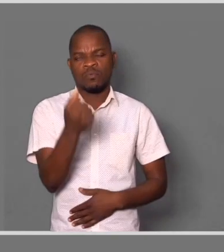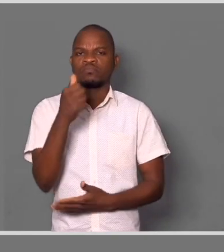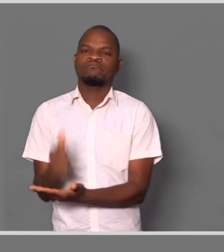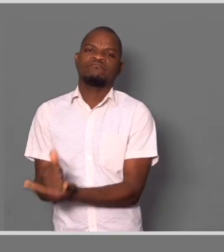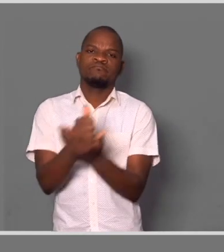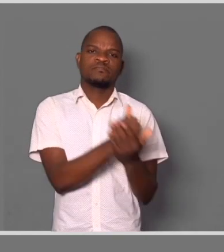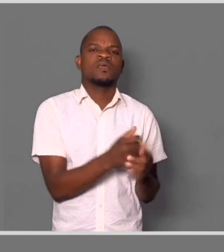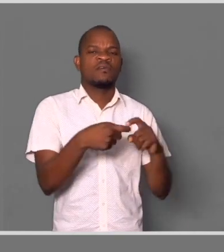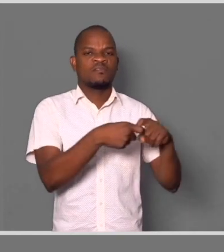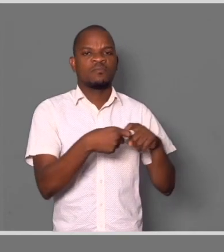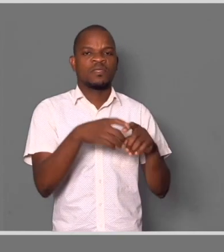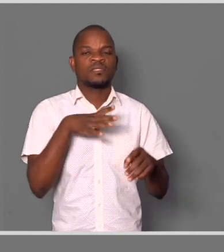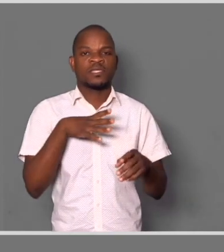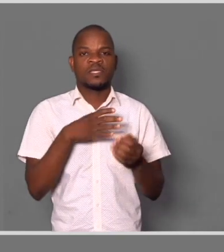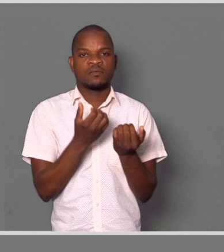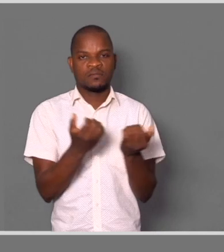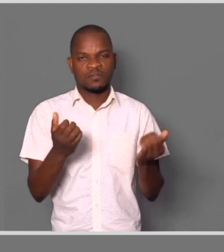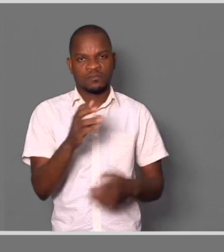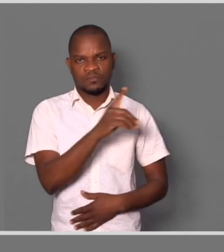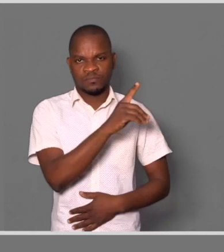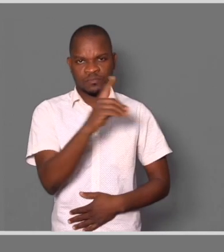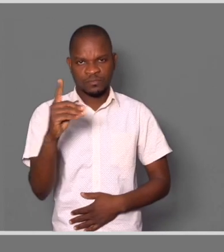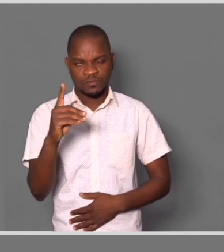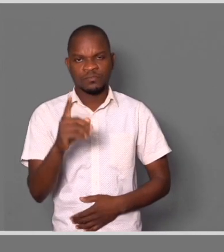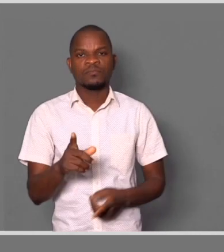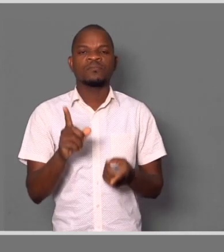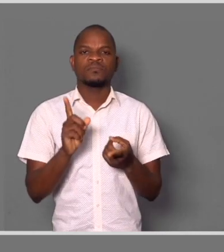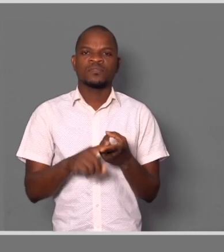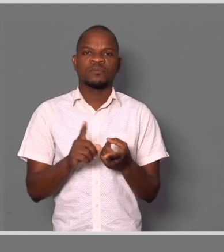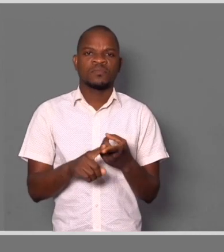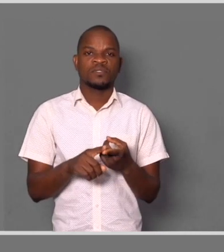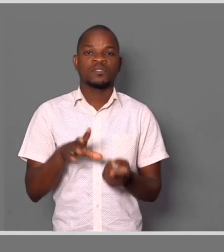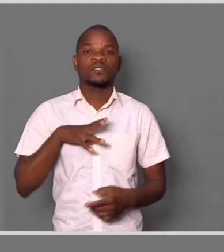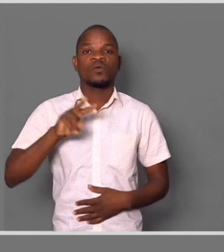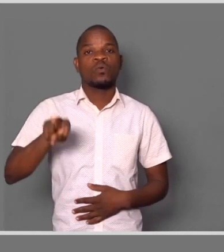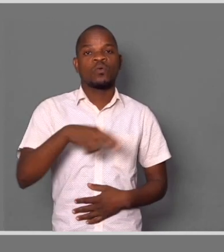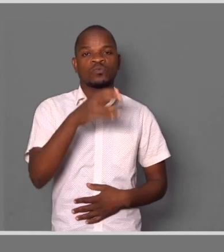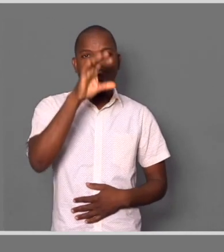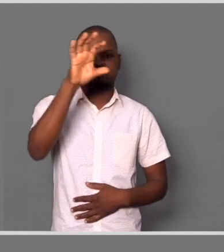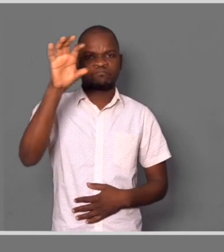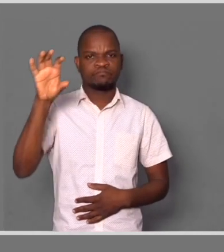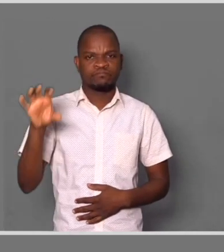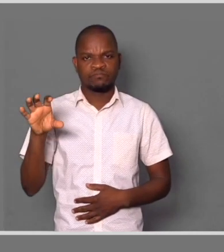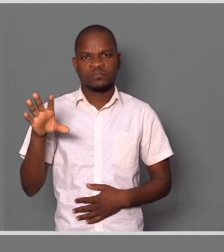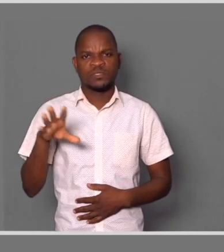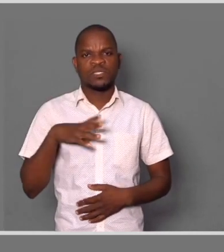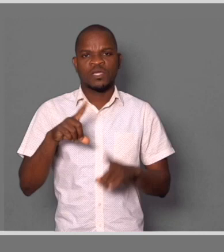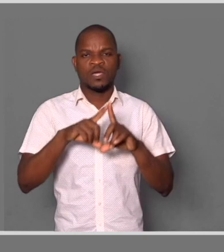de ajudar a família que tem criança com deficiência. E em outros países existe um conceito chamado